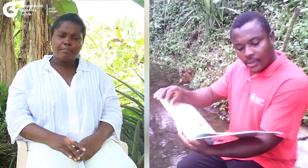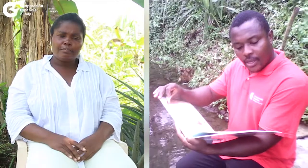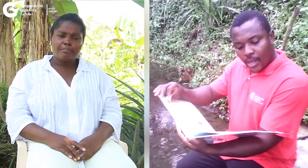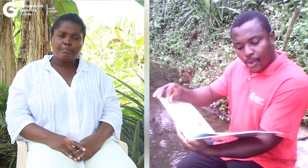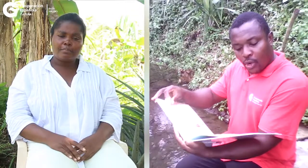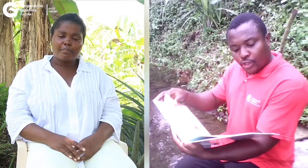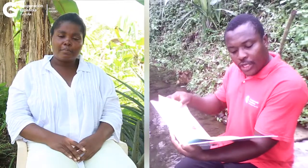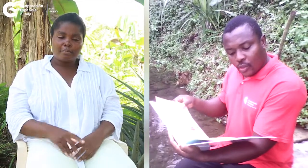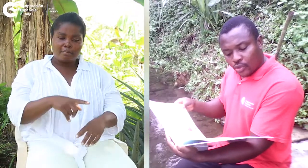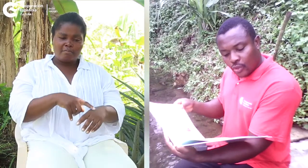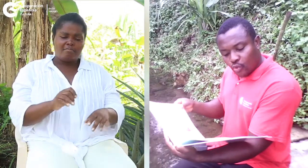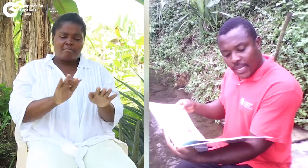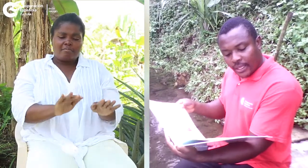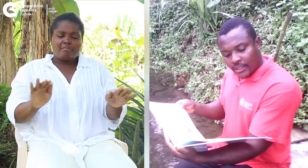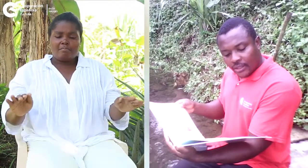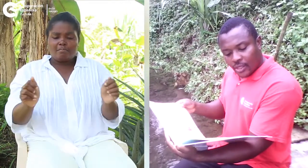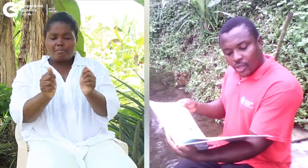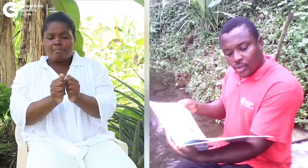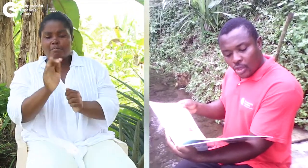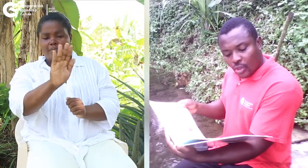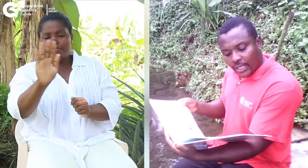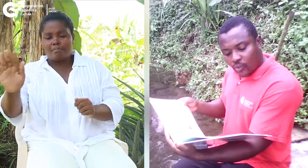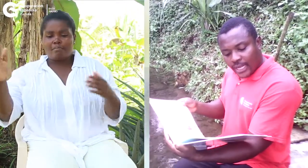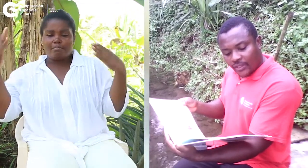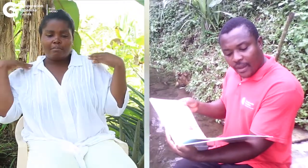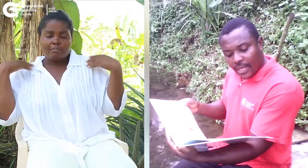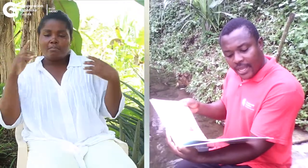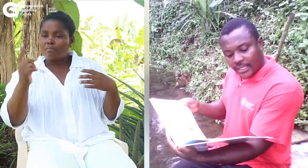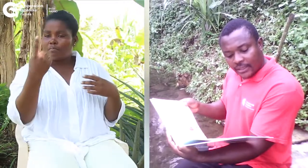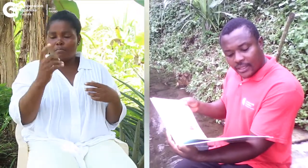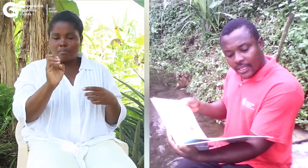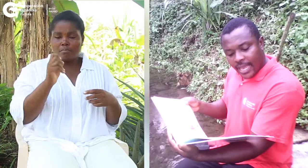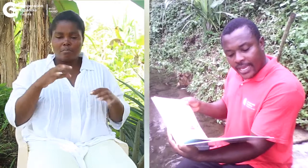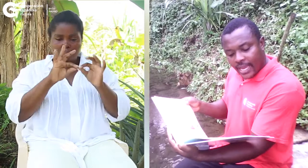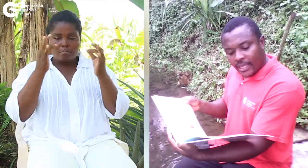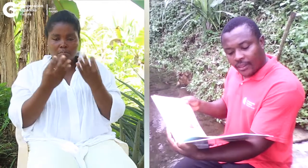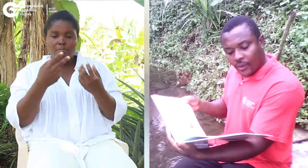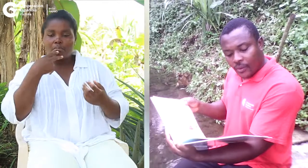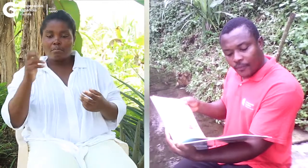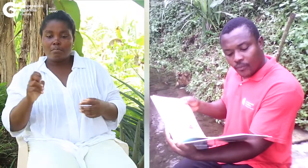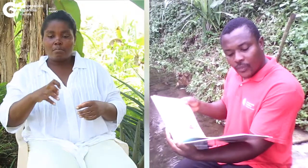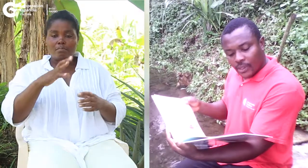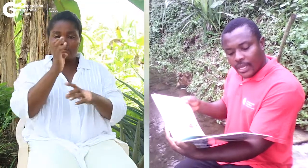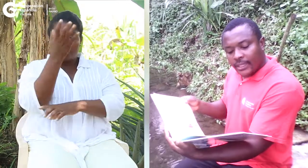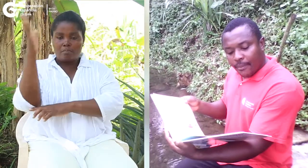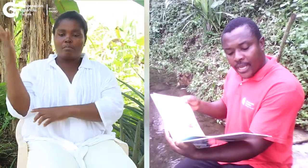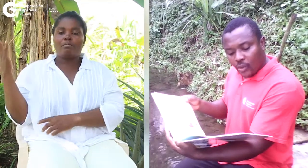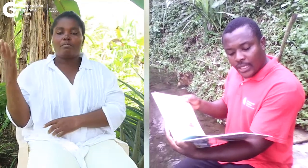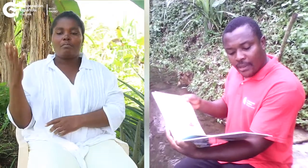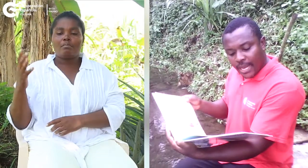Pero los niños y sus padres no son las únicas familias que hay en el zoo. También los animales